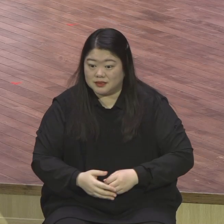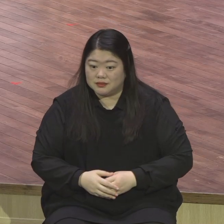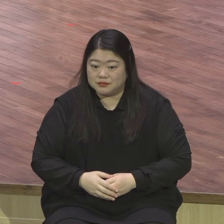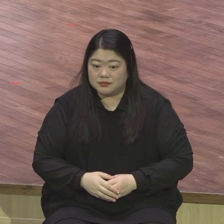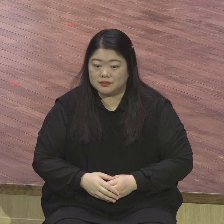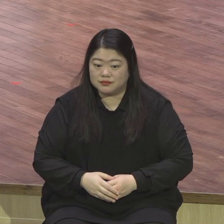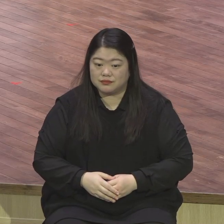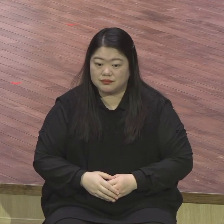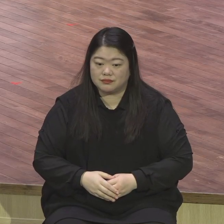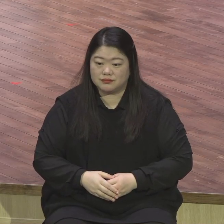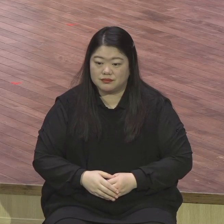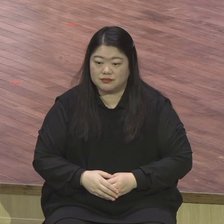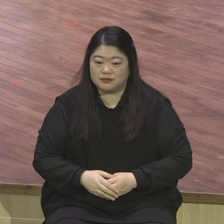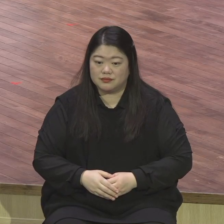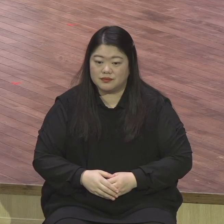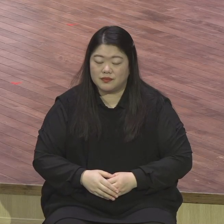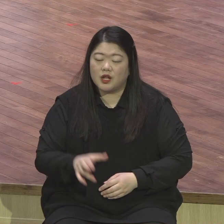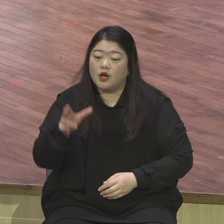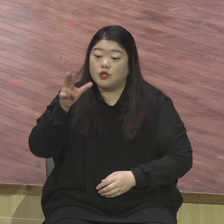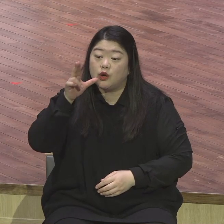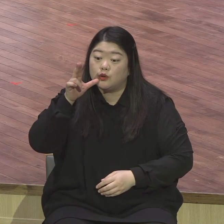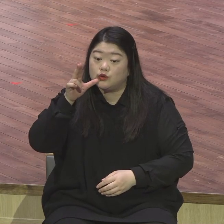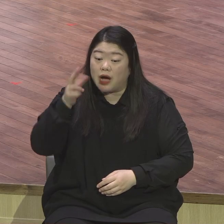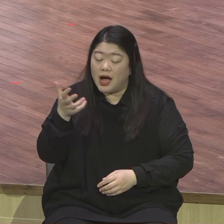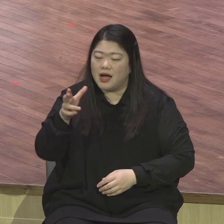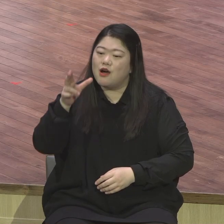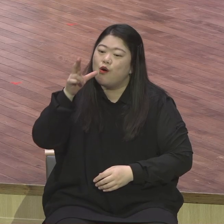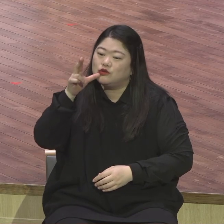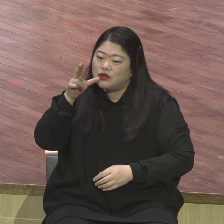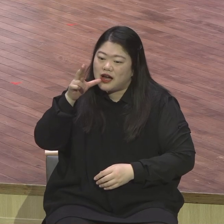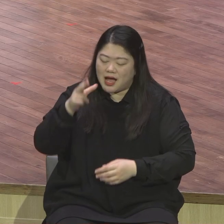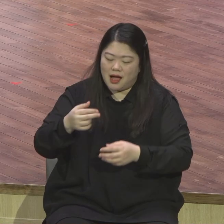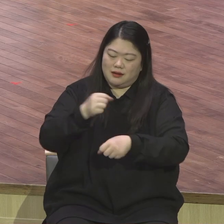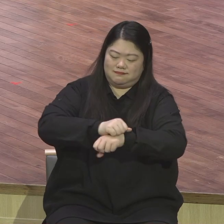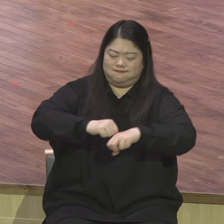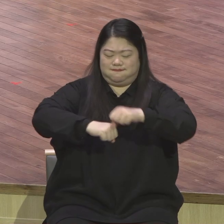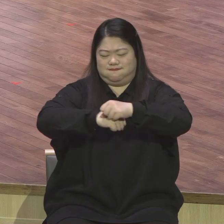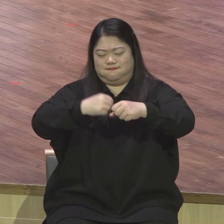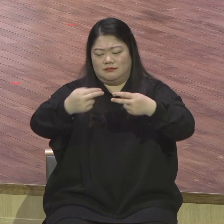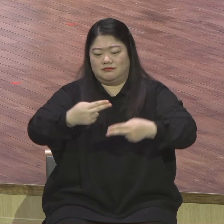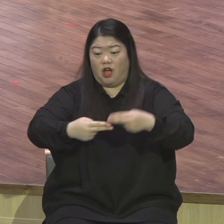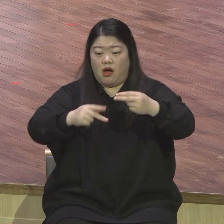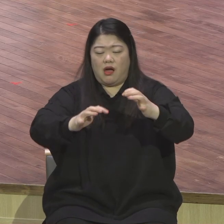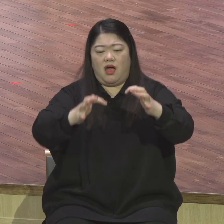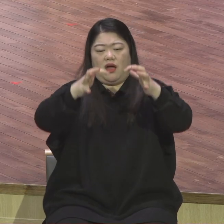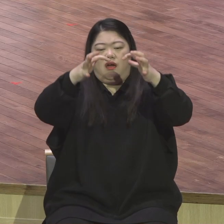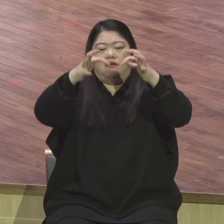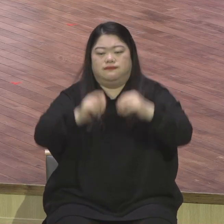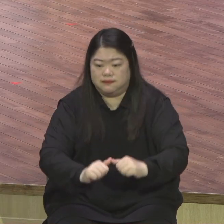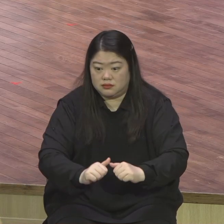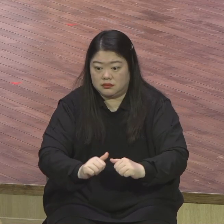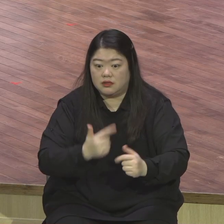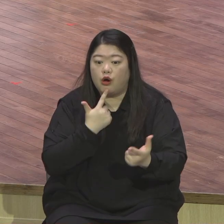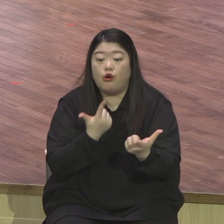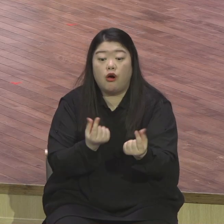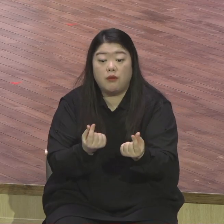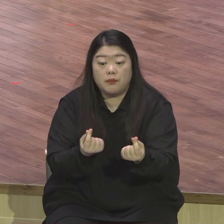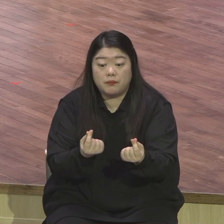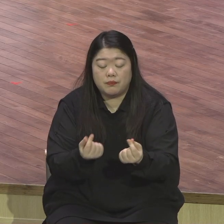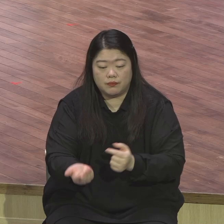요소와 본바다 앞으로 가세 그렇게 될 때 사단의 무릎 꿇고 한길로 왔다가 일곱길로 도망가는 역사